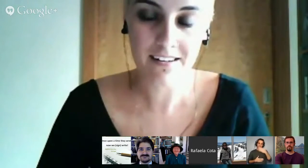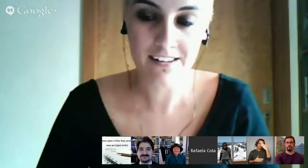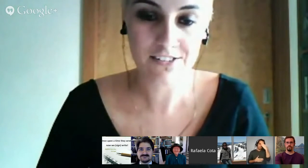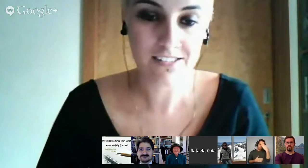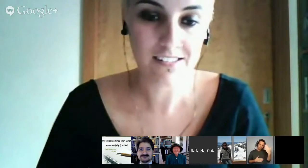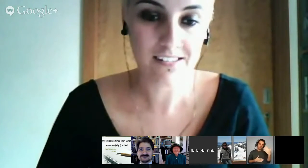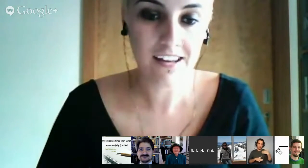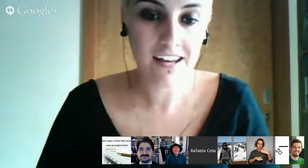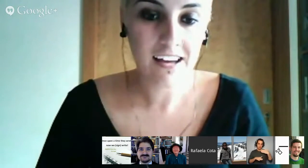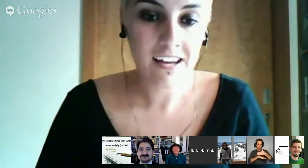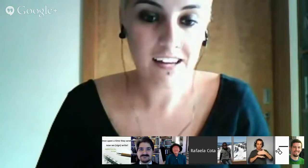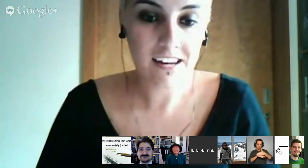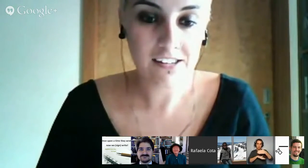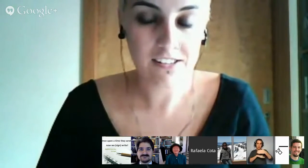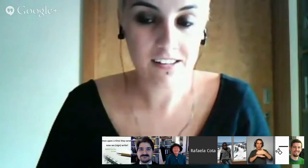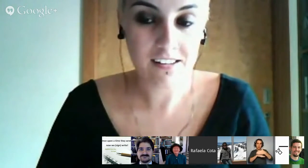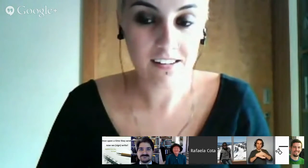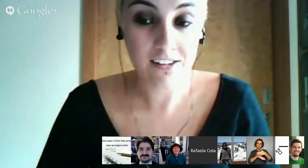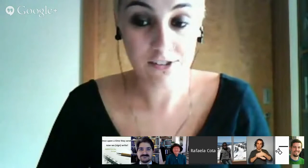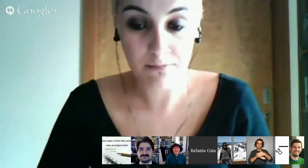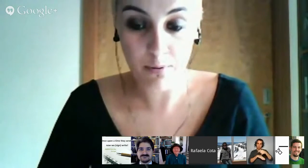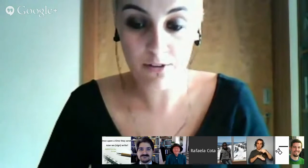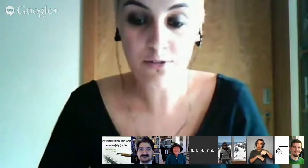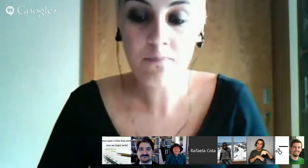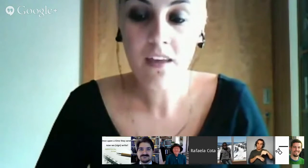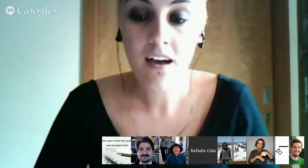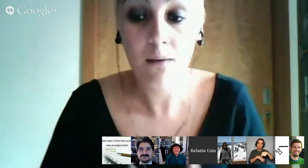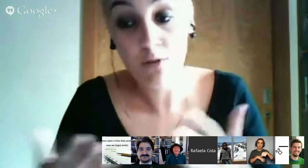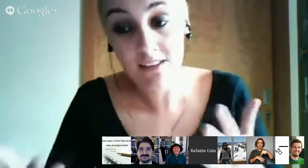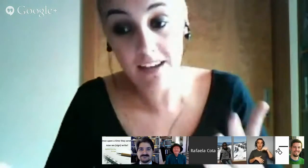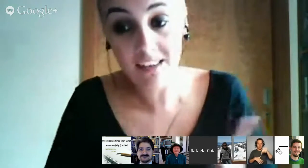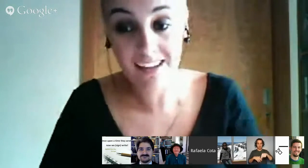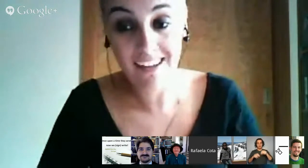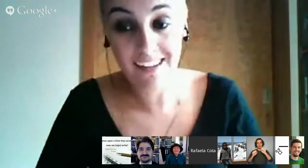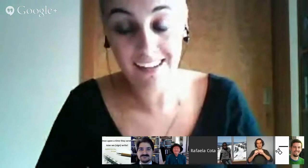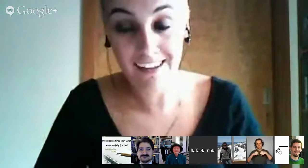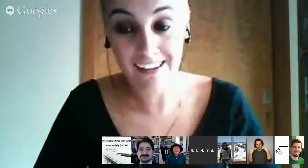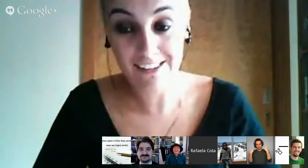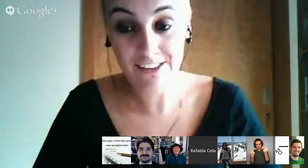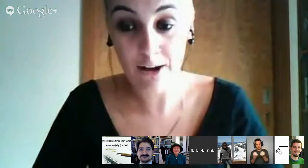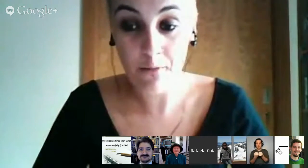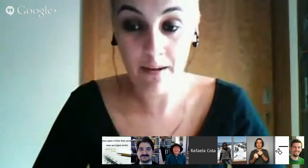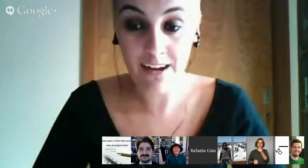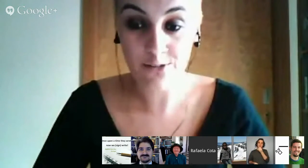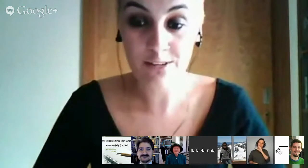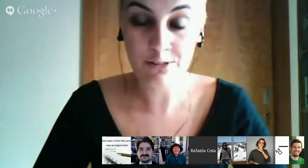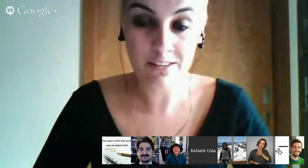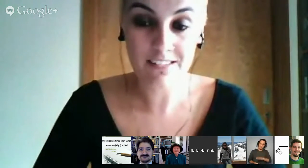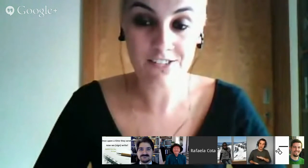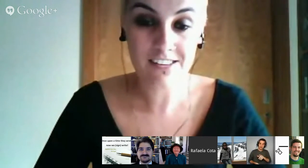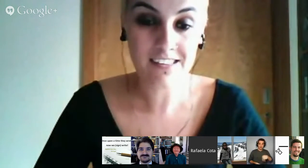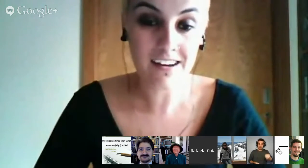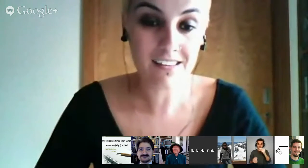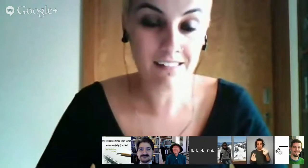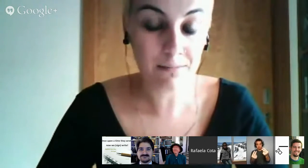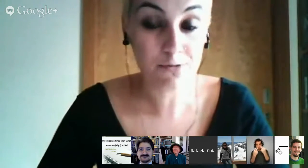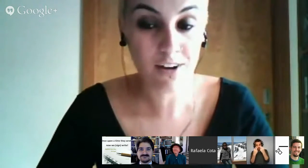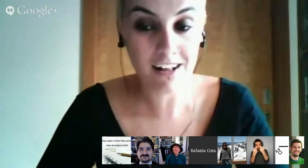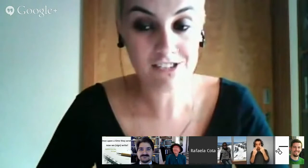neste simpósio. Boa tarde a quem está a acompanhar num sítio onde seja de estar, em Portugal